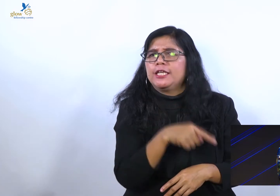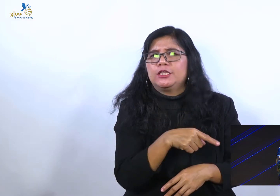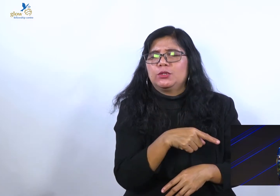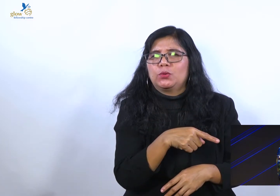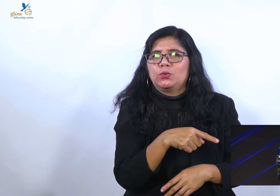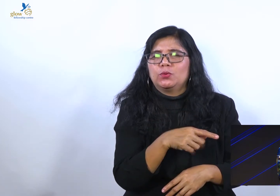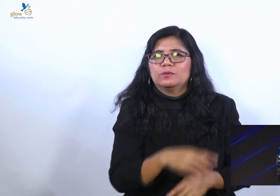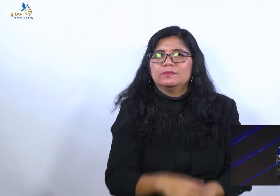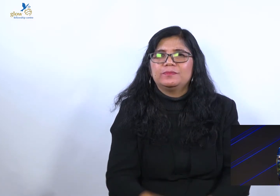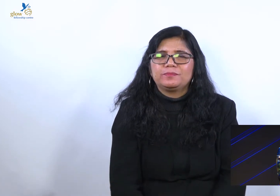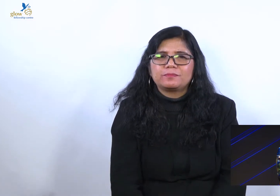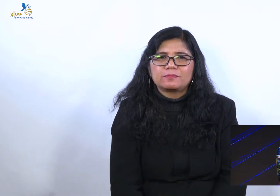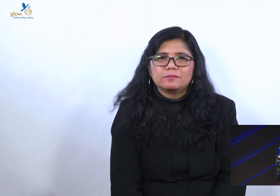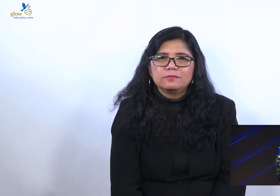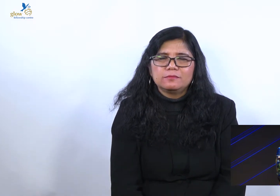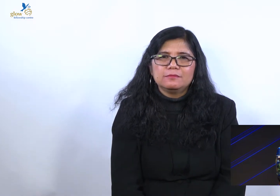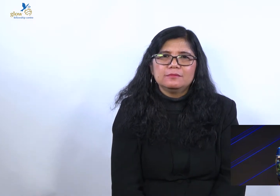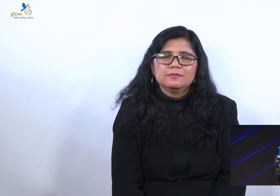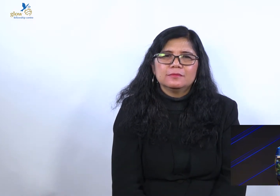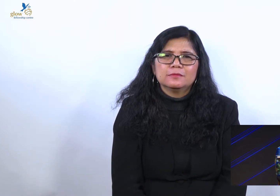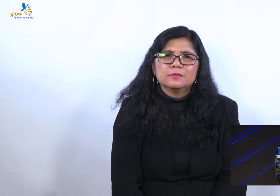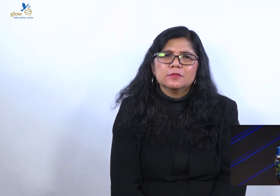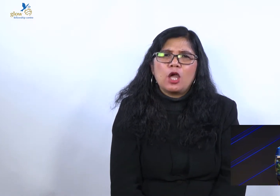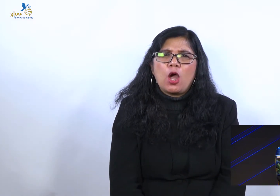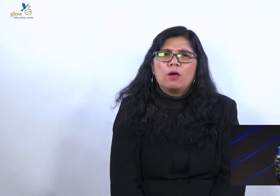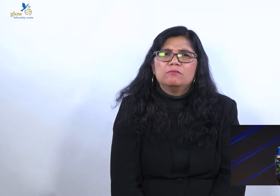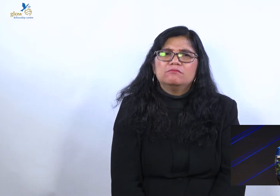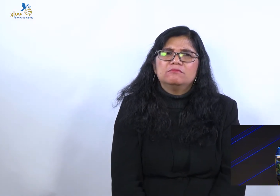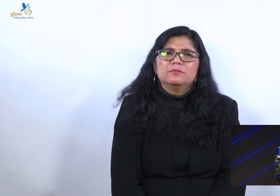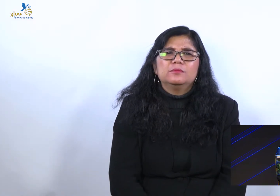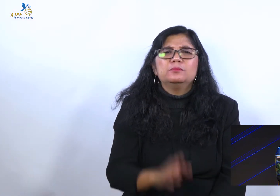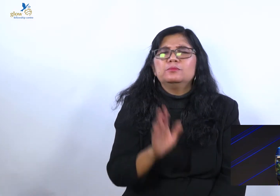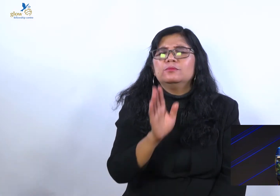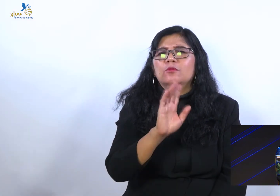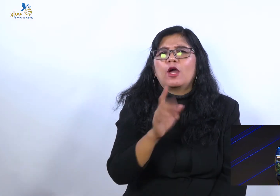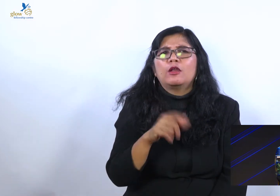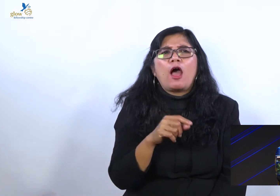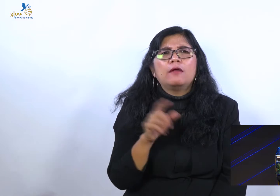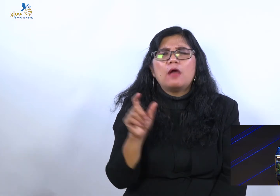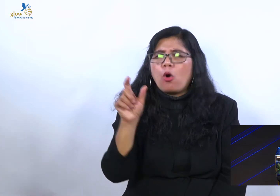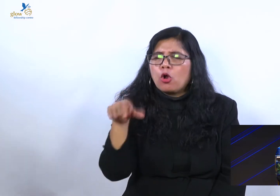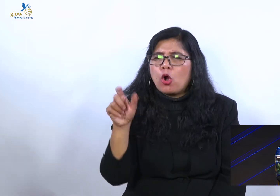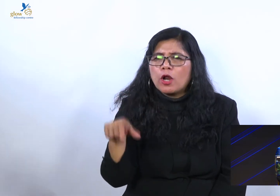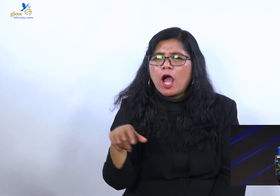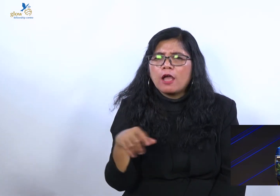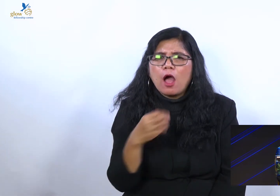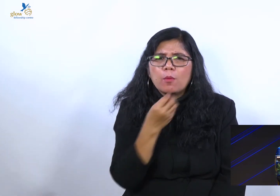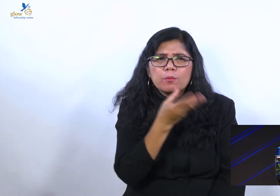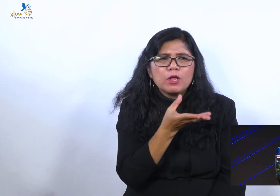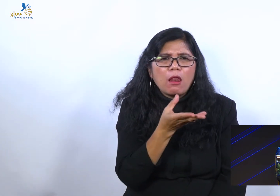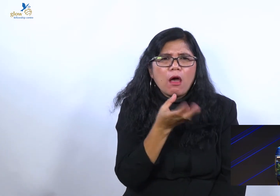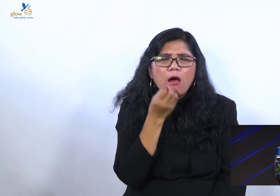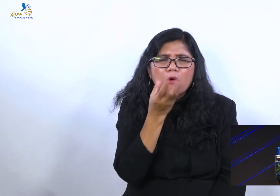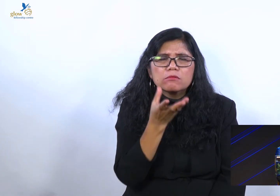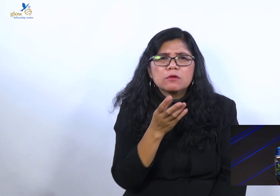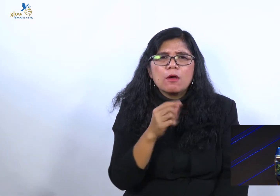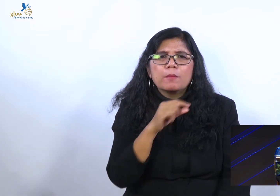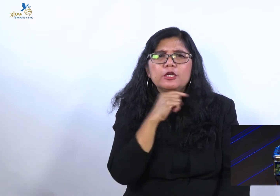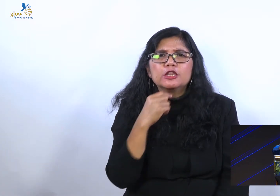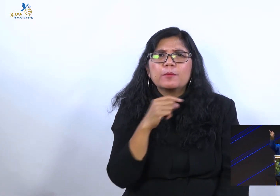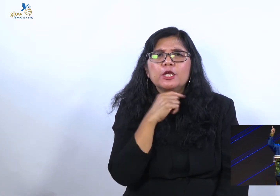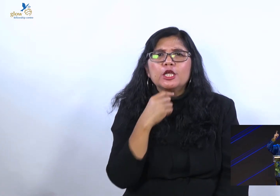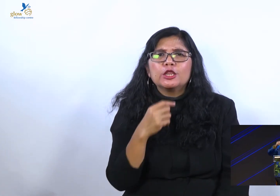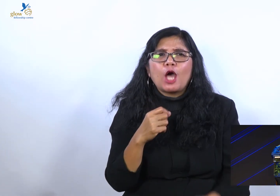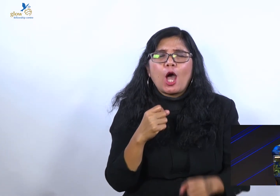Ada orang-orang tertentu. Pokoknya orang karismatik, pendeta-karismatik, pendeta Pantai Kosta. Mulai mengajar apa? Mulai menyembah dalam